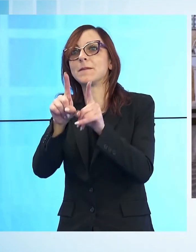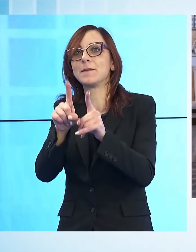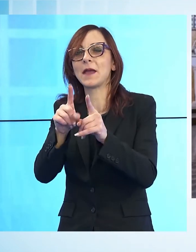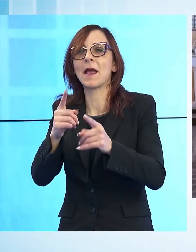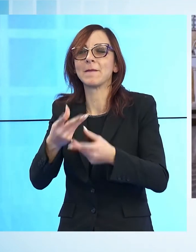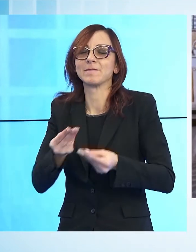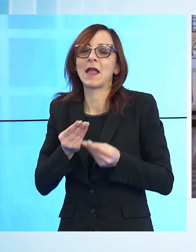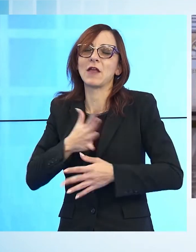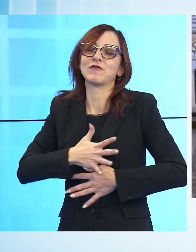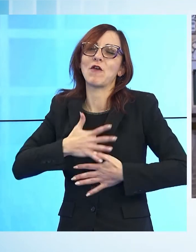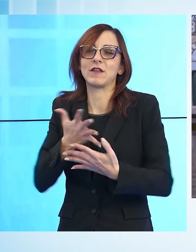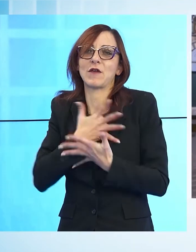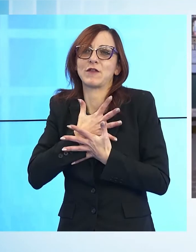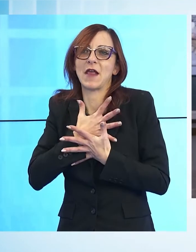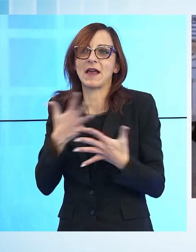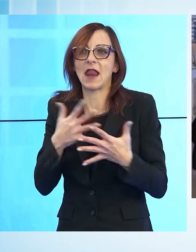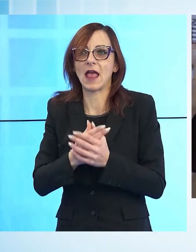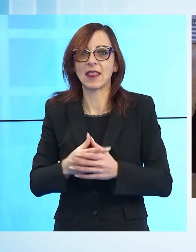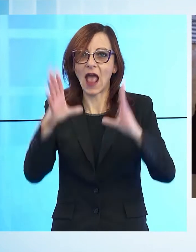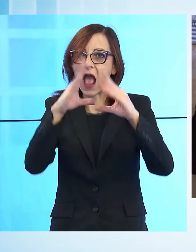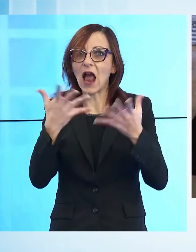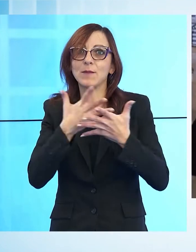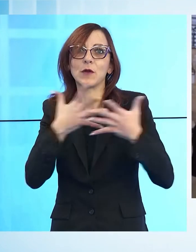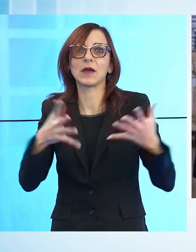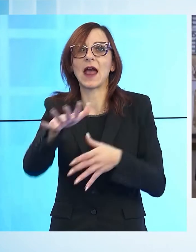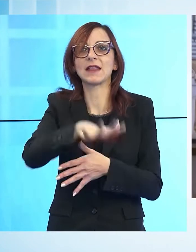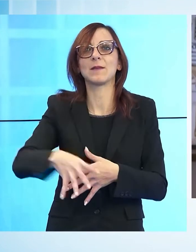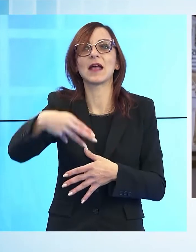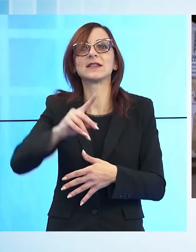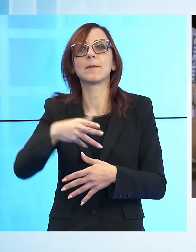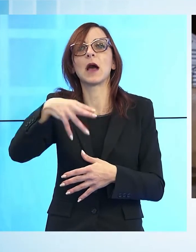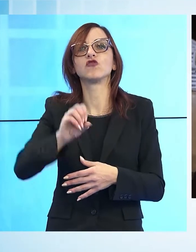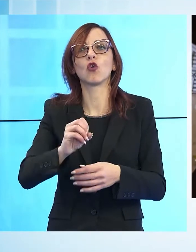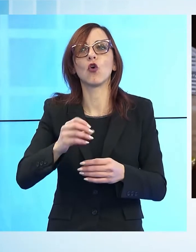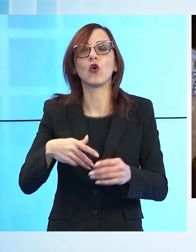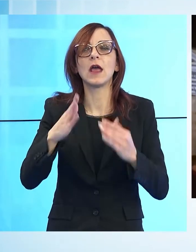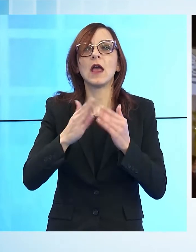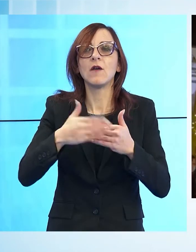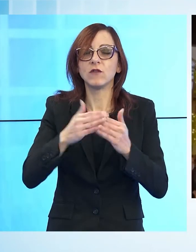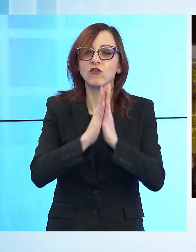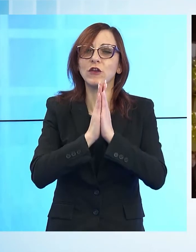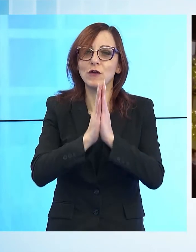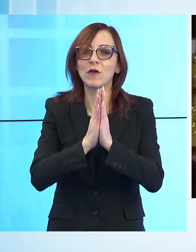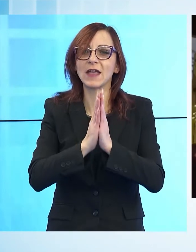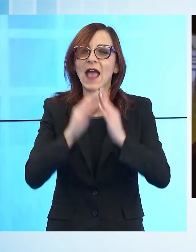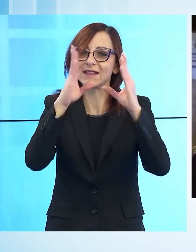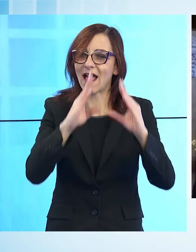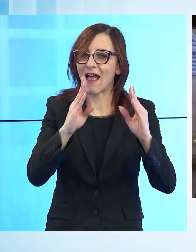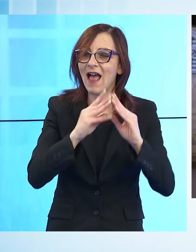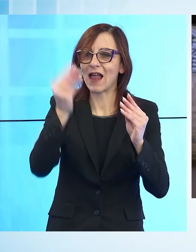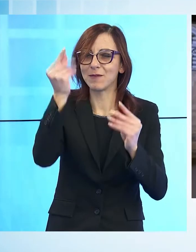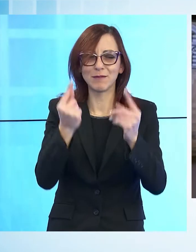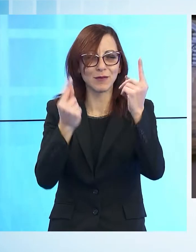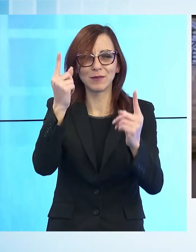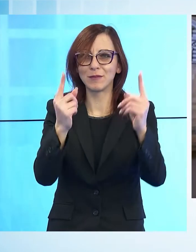soddisfazione. Un maestoso albero in piazza della Magione, cipressi intorno alla chiesa e così anche il campanile, simbolo della